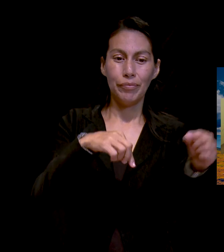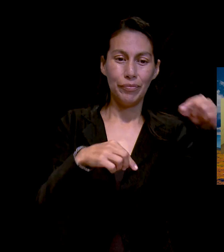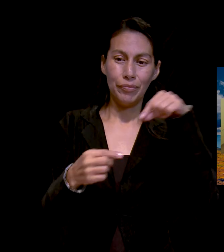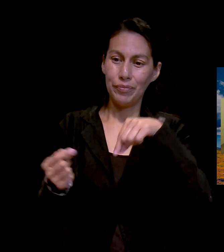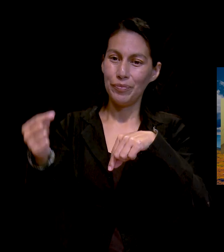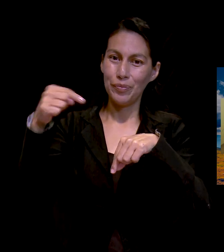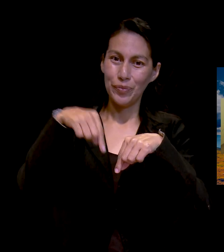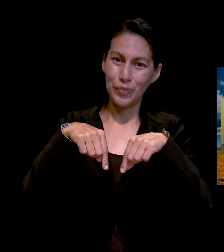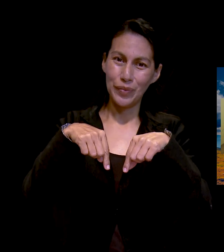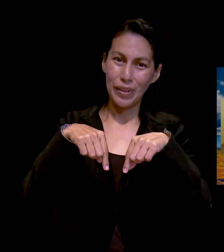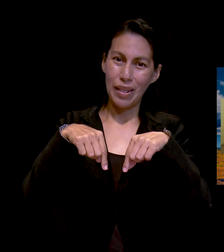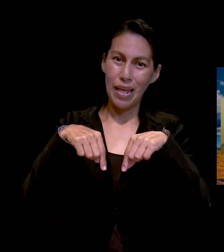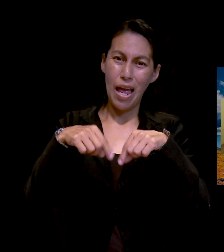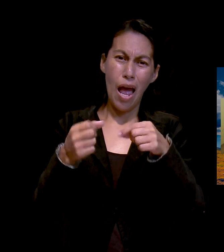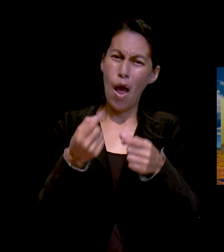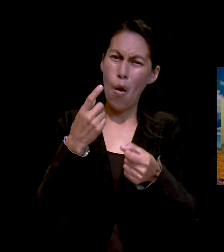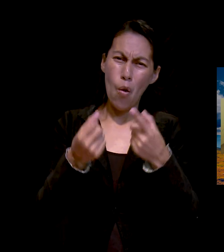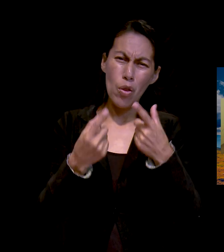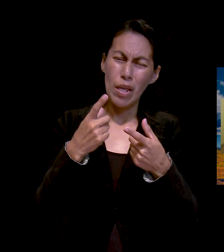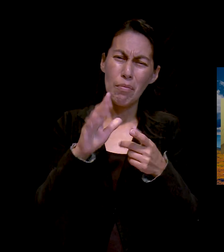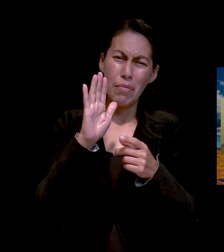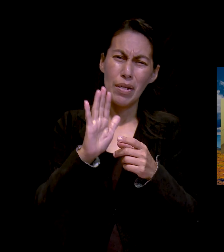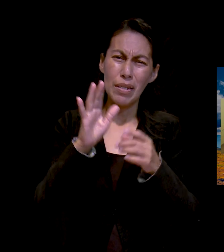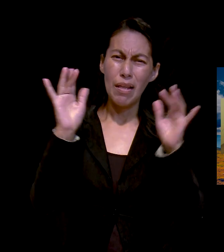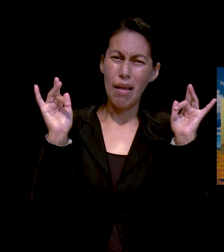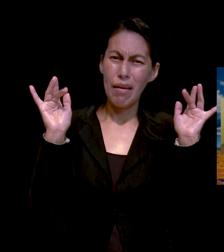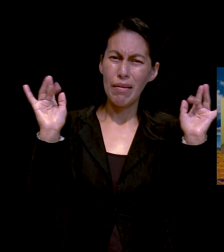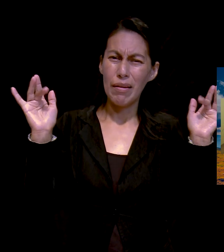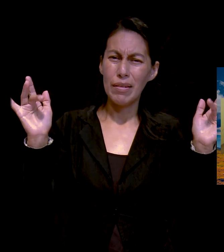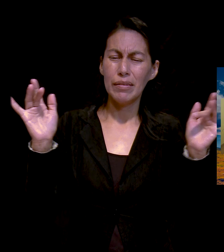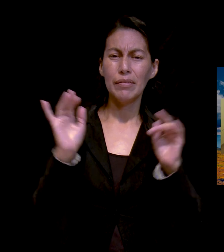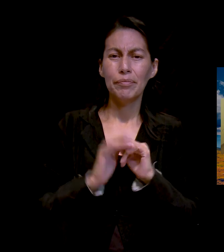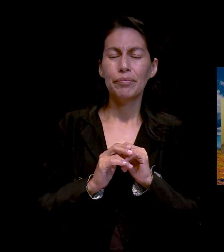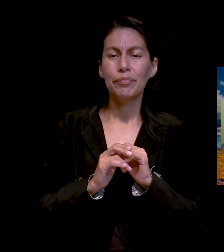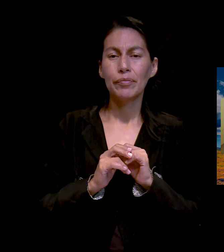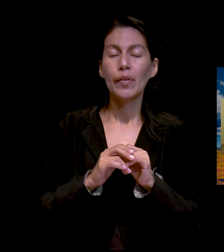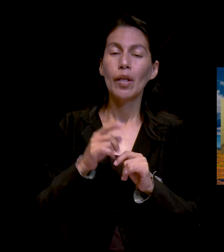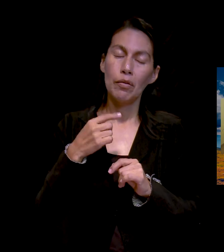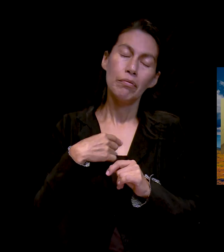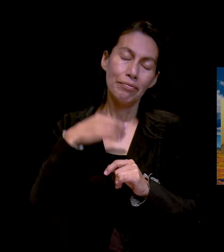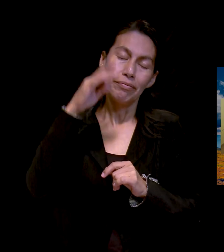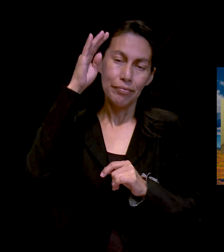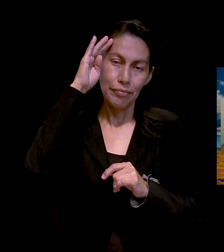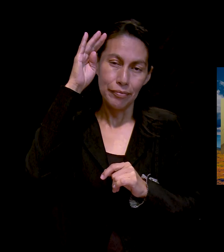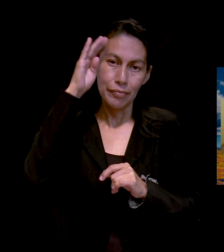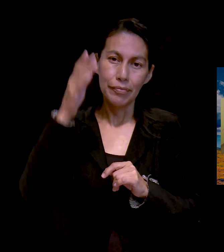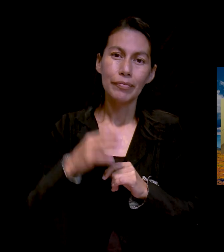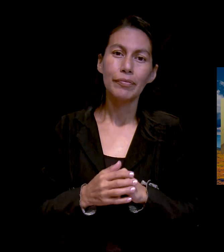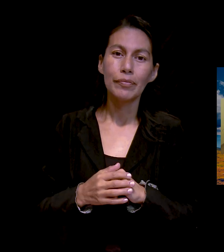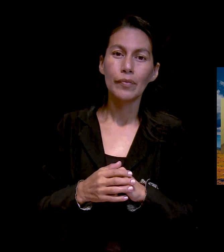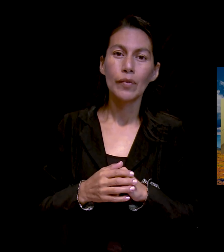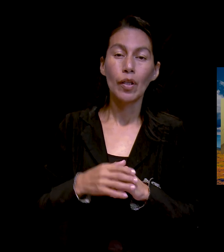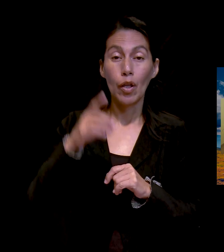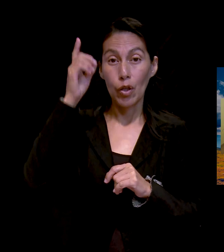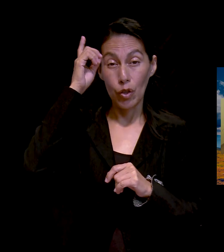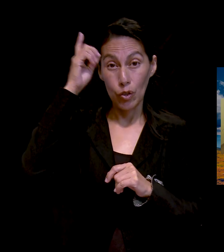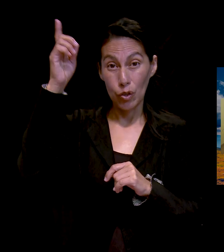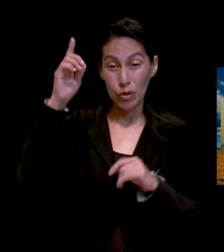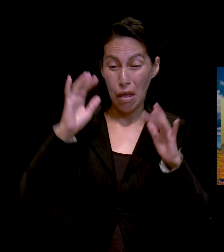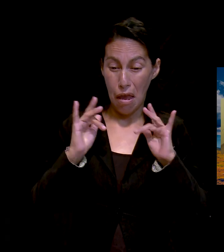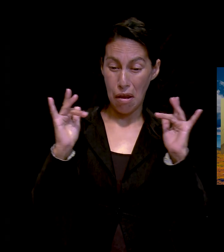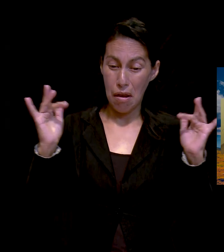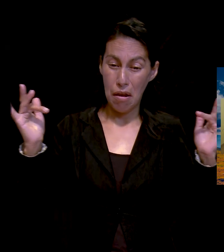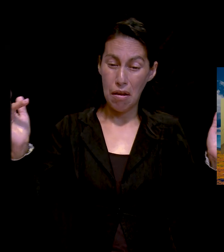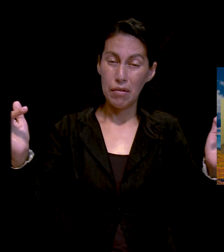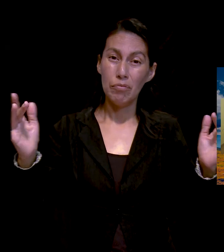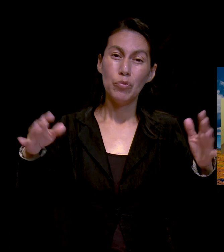puso en el camino. Y Dios me puso muchos ángeles o nos puso muchos ángeles en el camino. Y yo esa